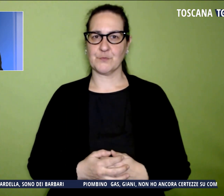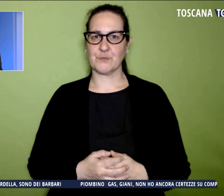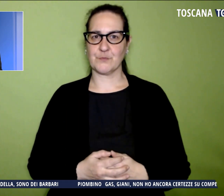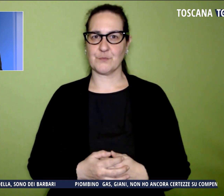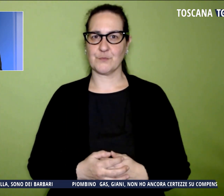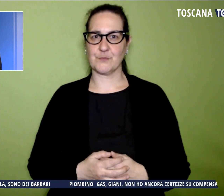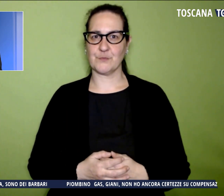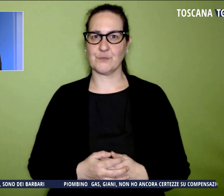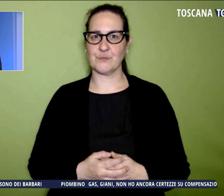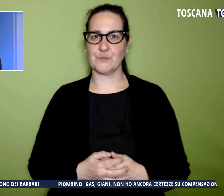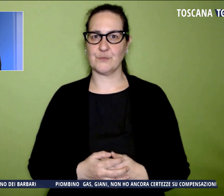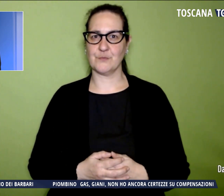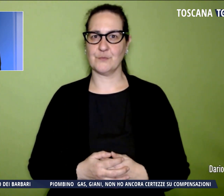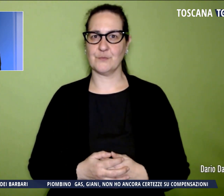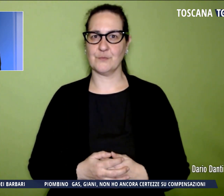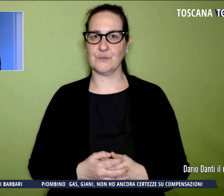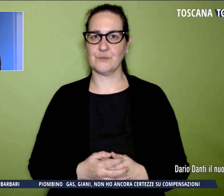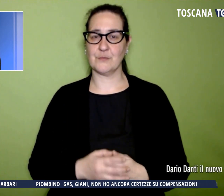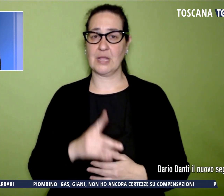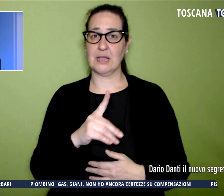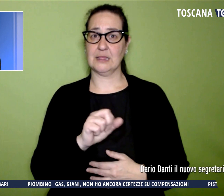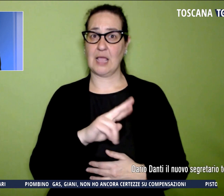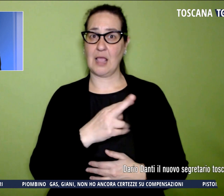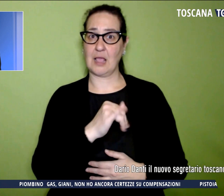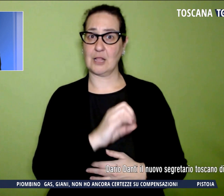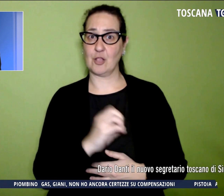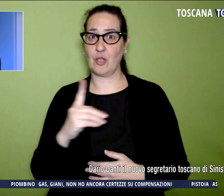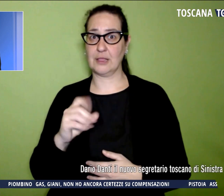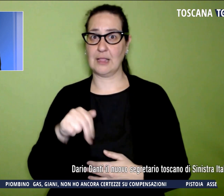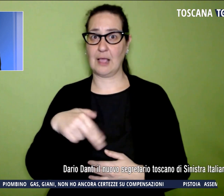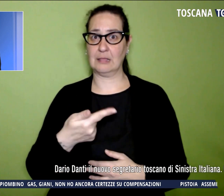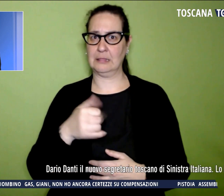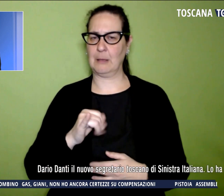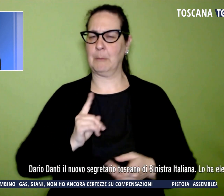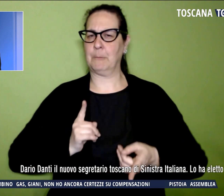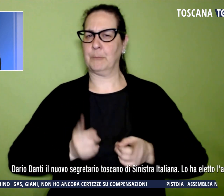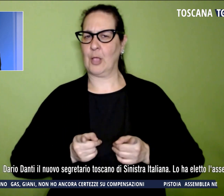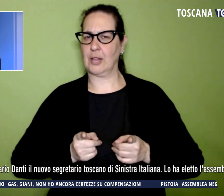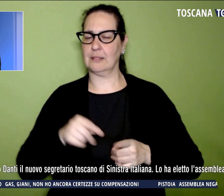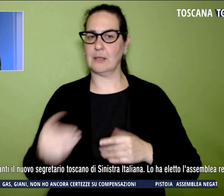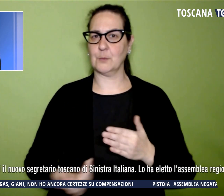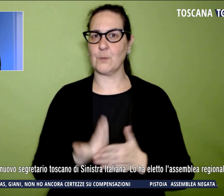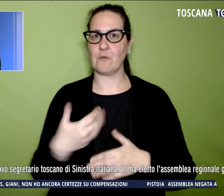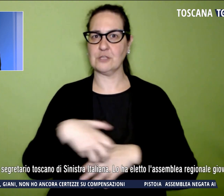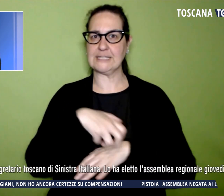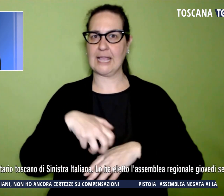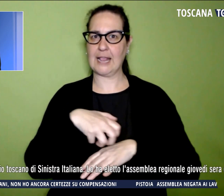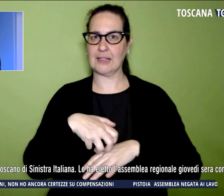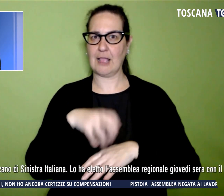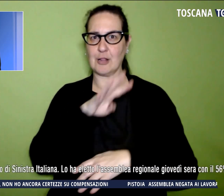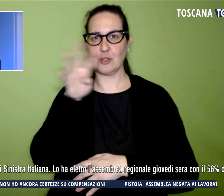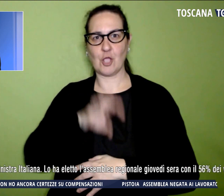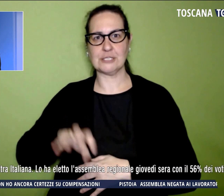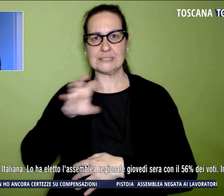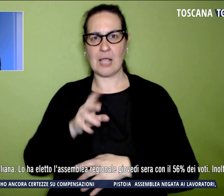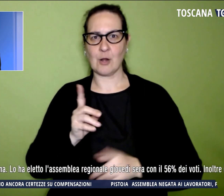Dario Danti, e siamo alla politica, è il nuovo segretario toscano di Sinistra Italiana. Lo